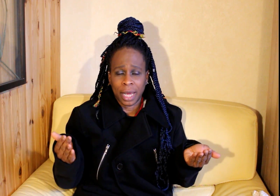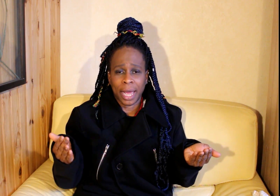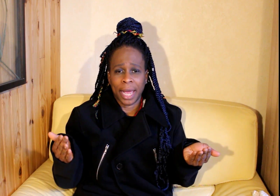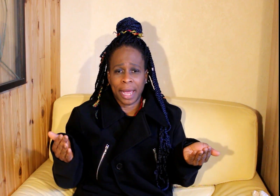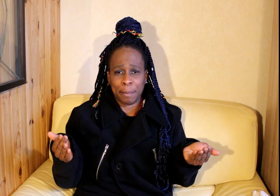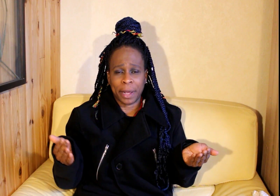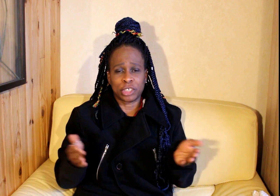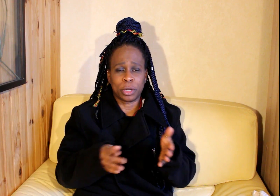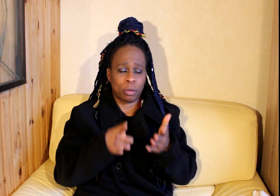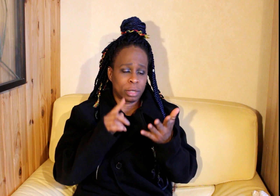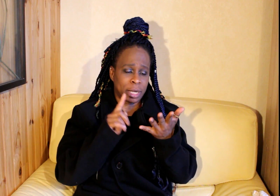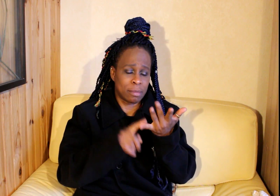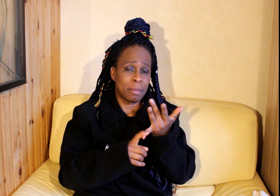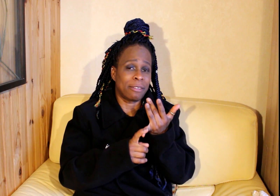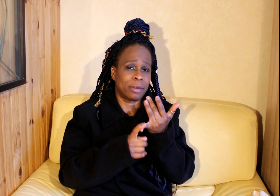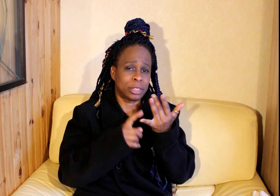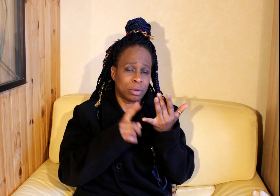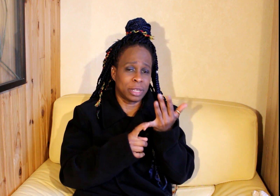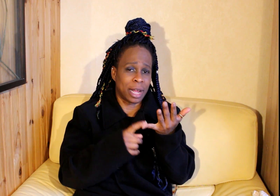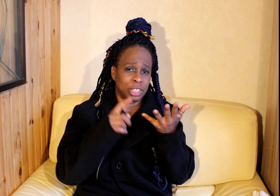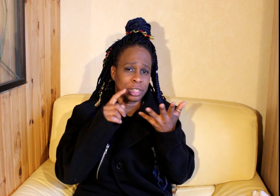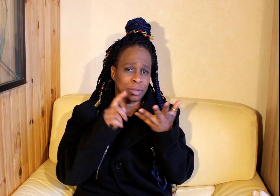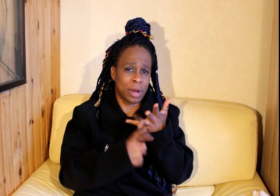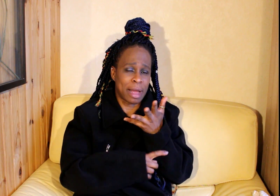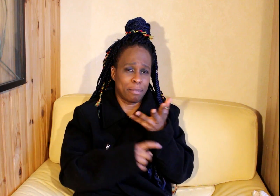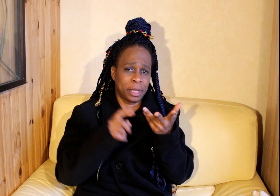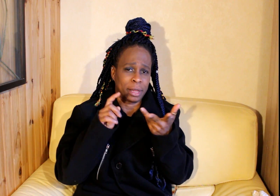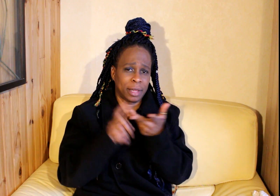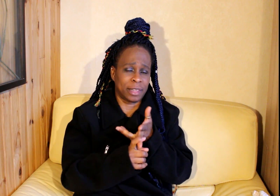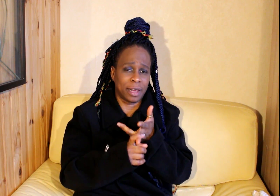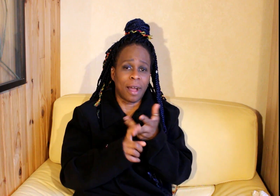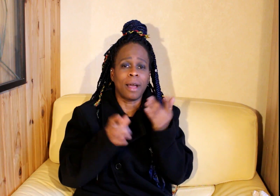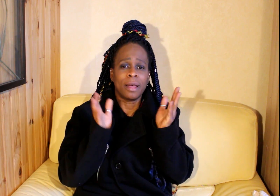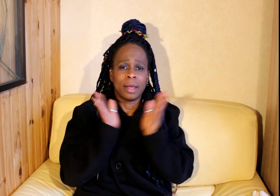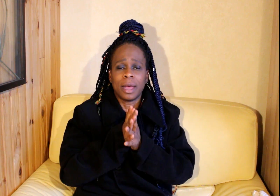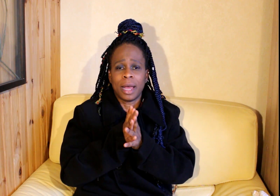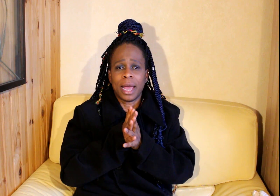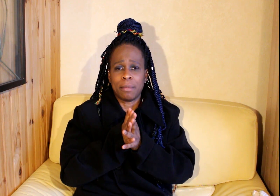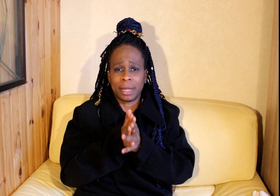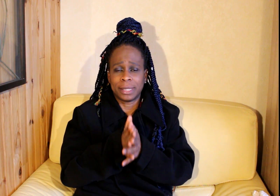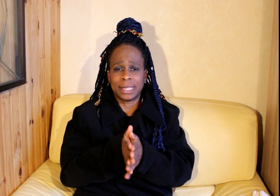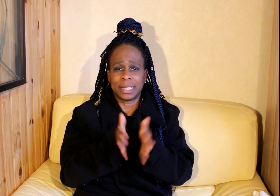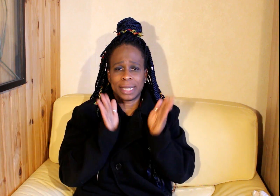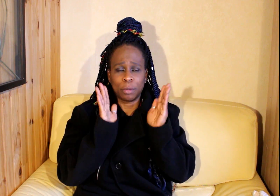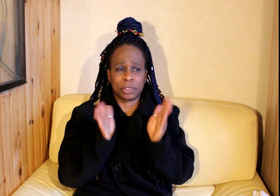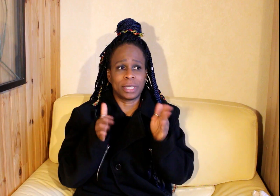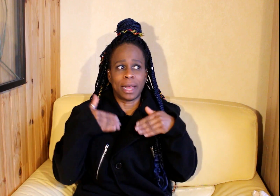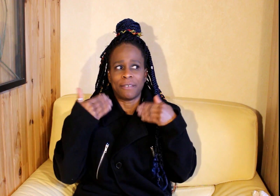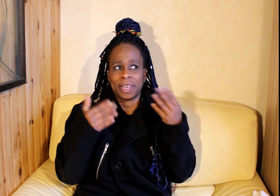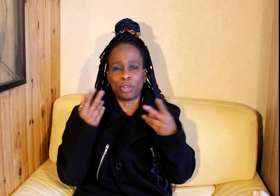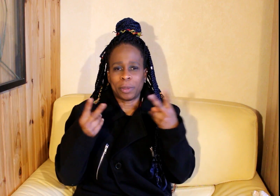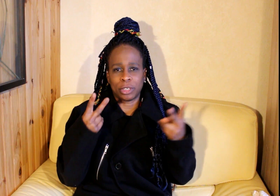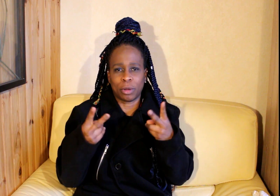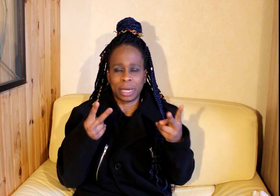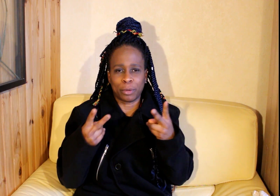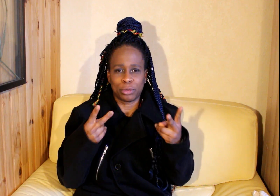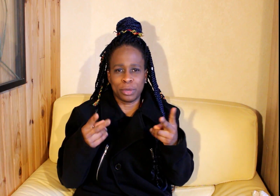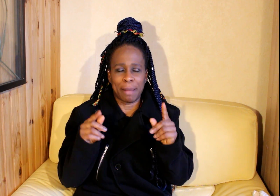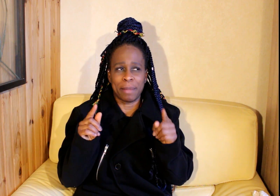Et après je lui ai demandé Quand même avant son âge Où elle habite Etc Elle m'a dit C'était la seule personne Il y deux personnes Qui ont répondu Il y a